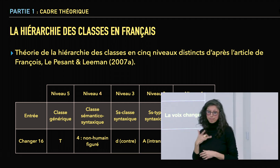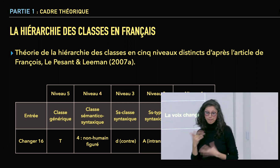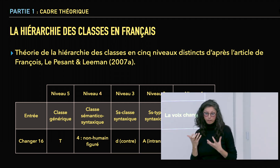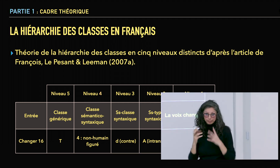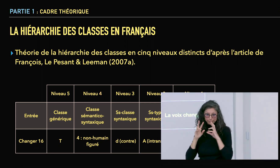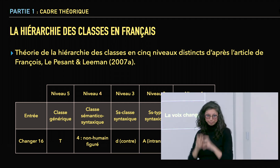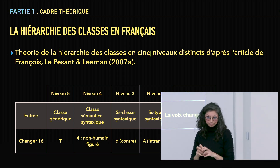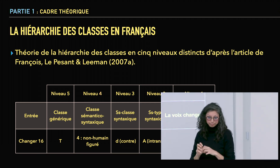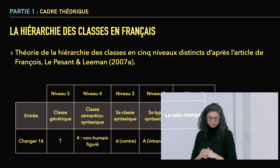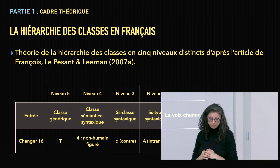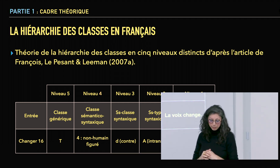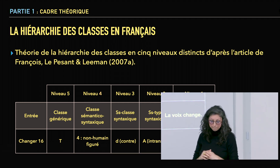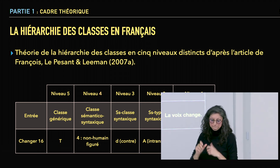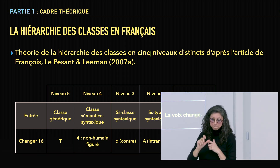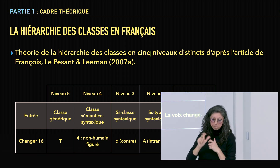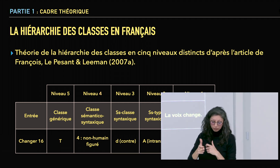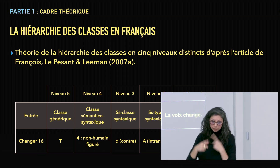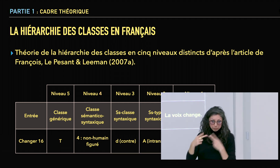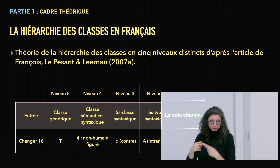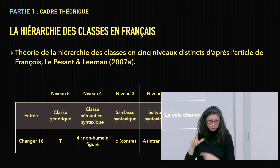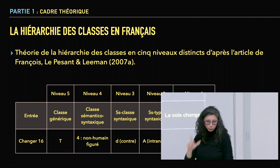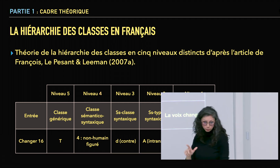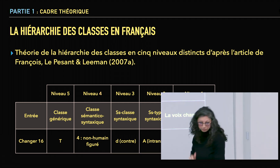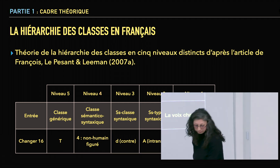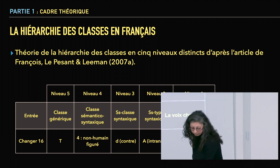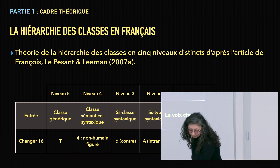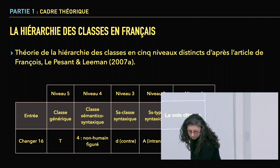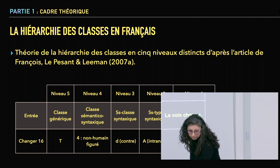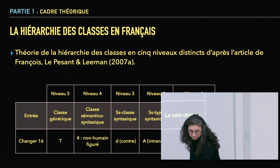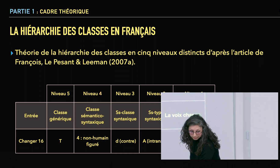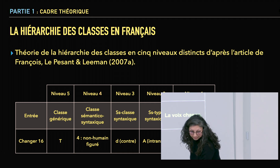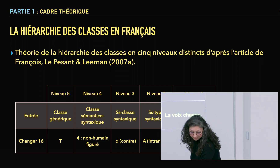Et enfin, on a le sens. Voici donc la décomposition.